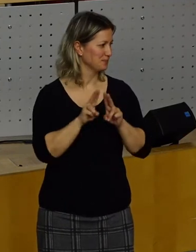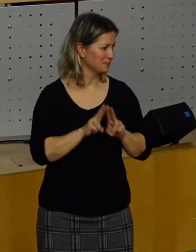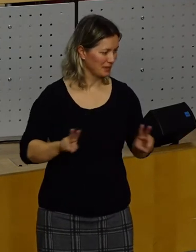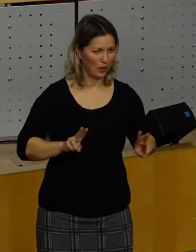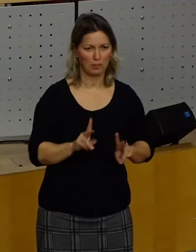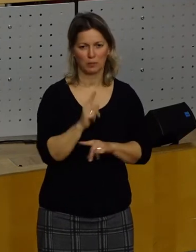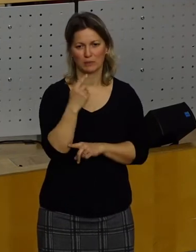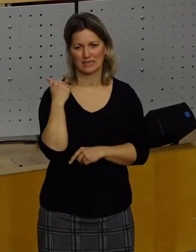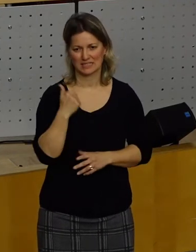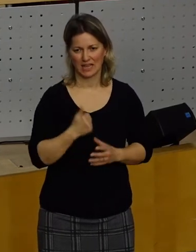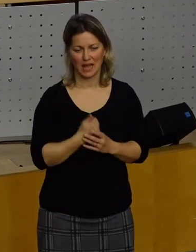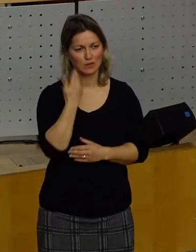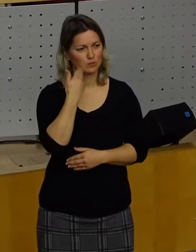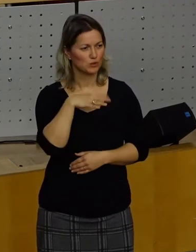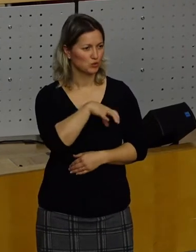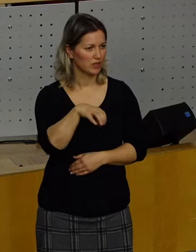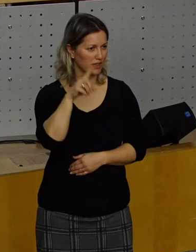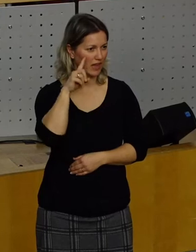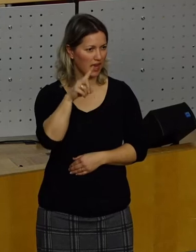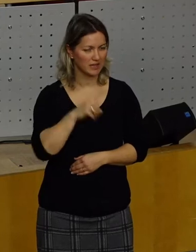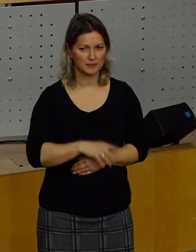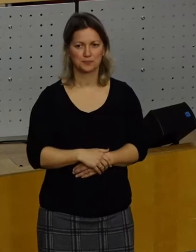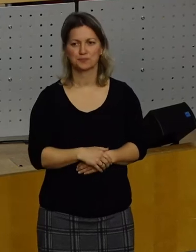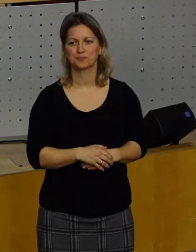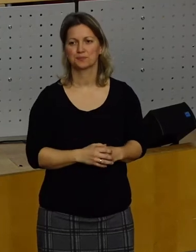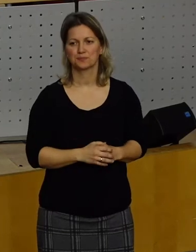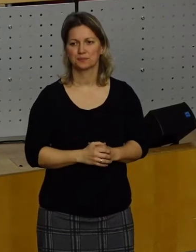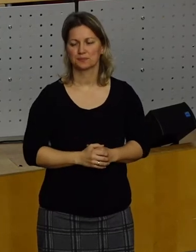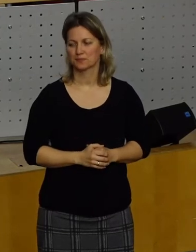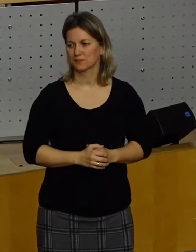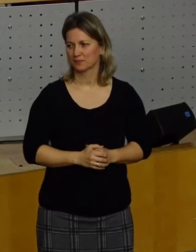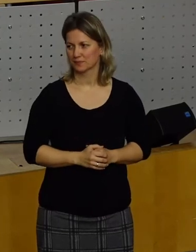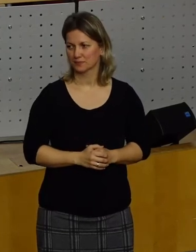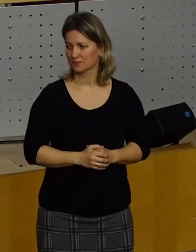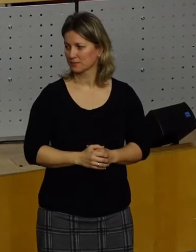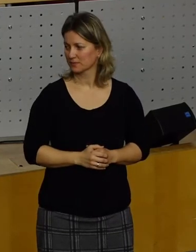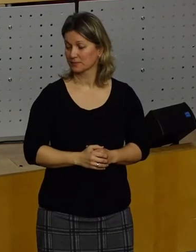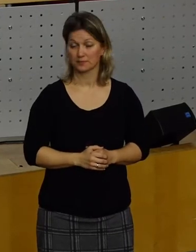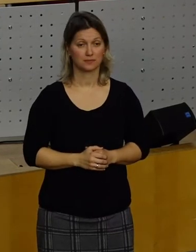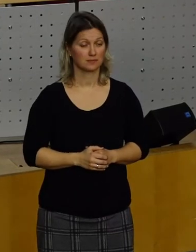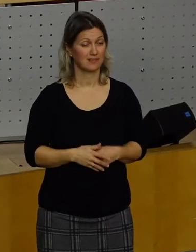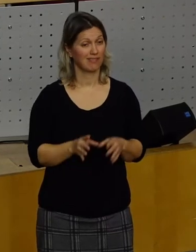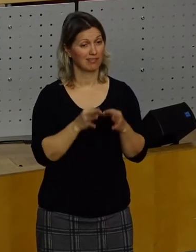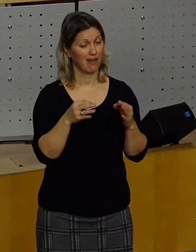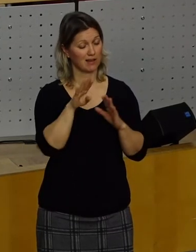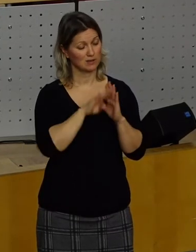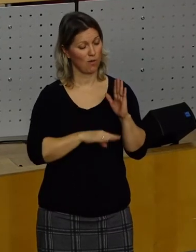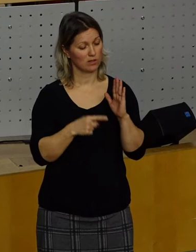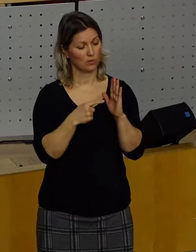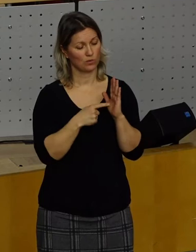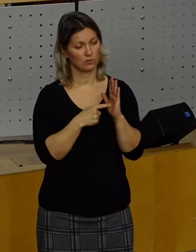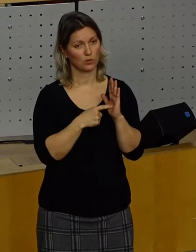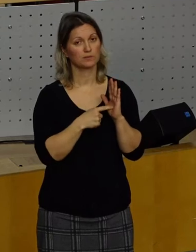Oberbürgermeister, liebe Stadträte und Stadträtinnen, heute steht ein Tagesordnungspunkt auf der